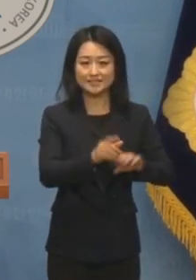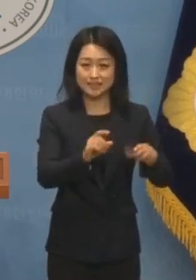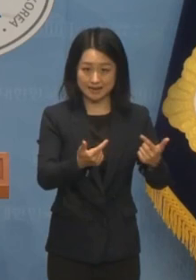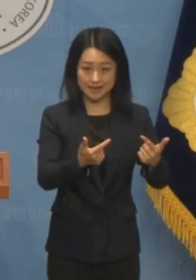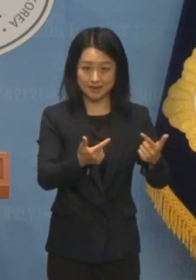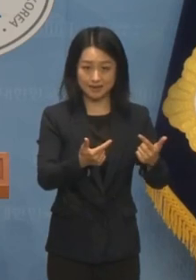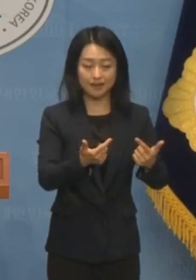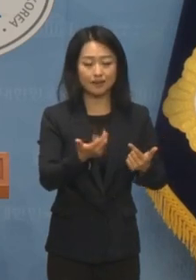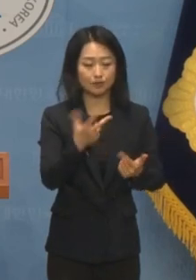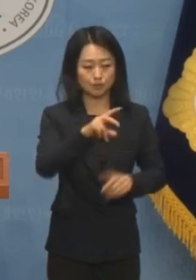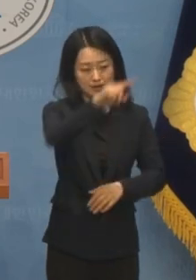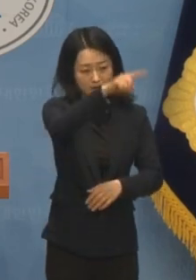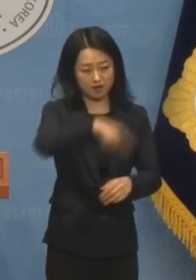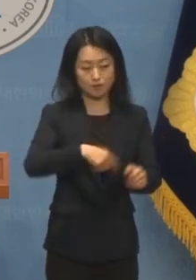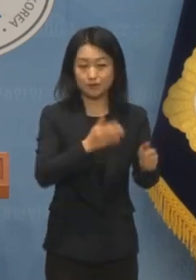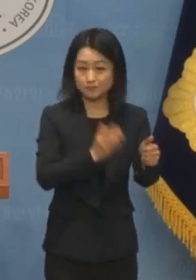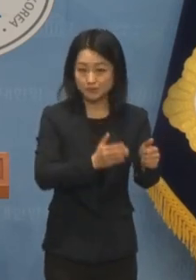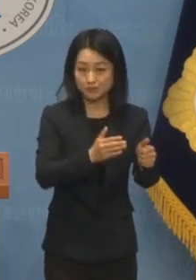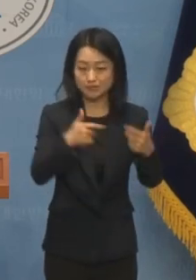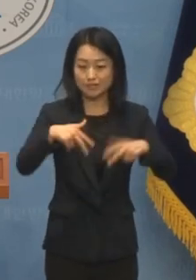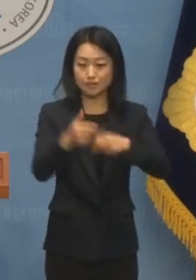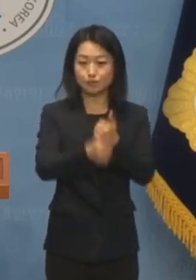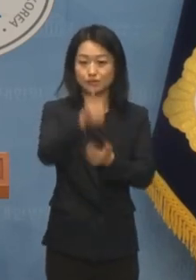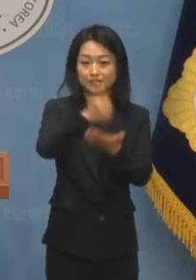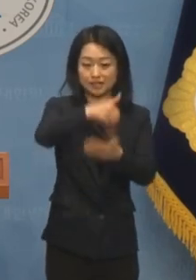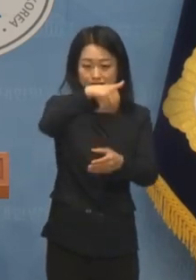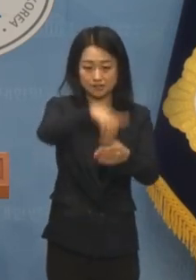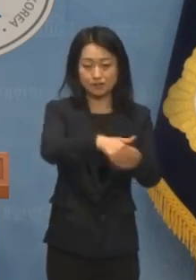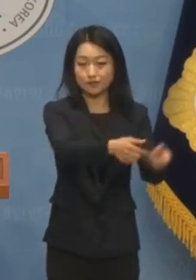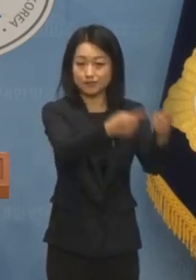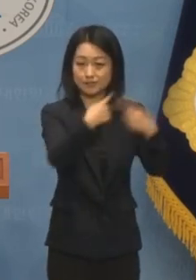돌아와서 원구성에 협력하시길 바랍니다.